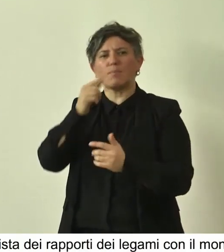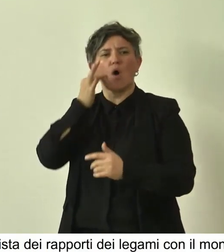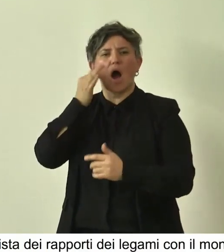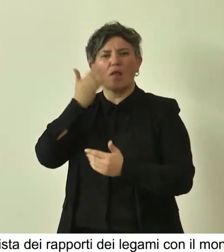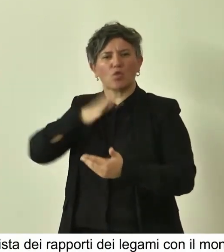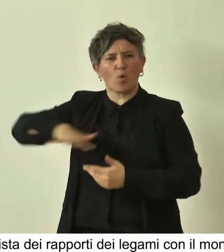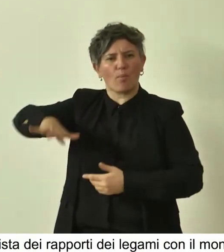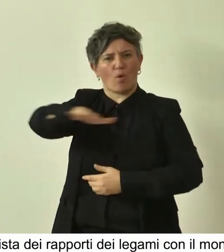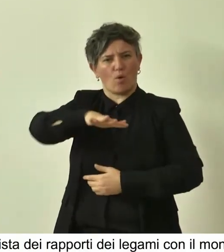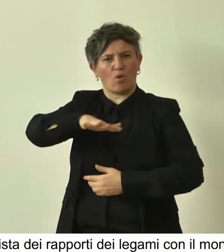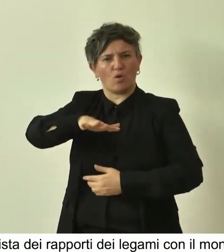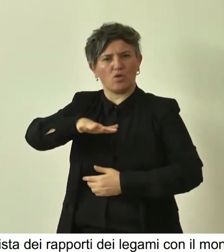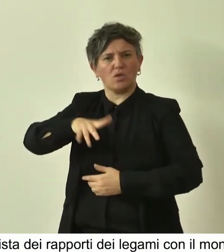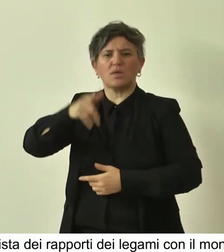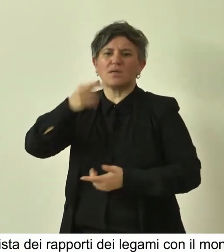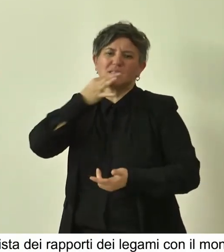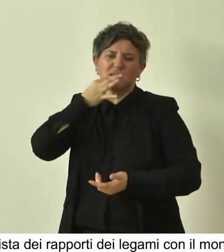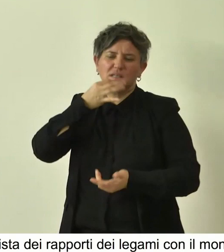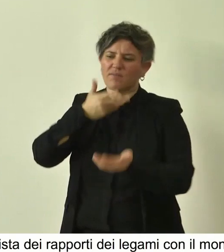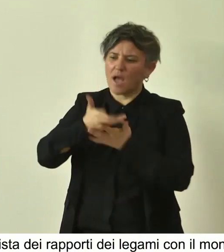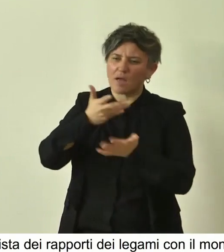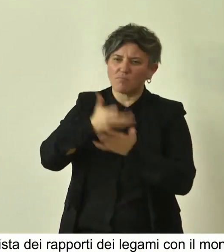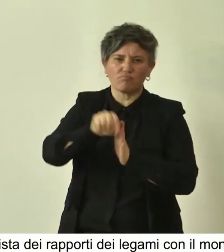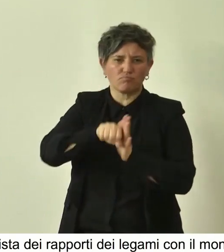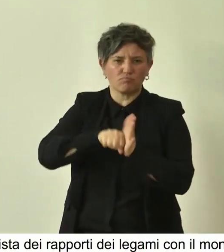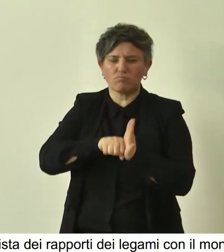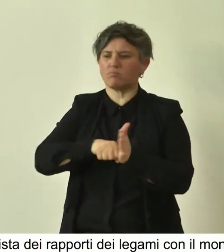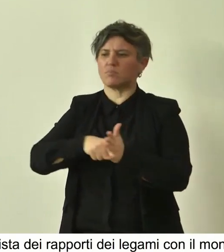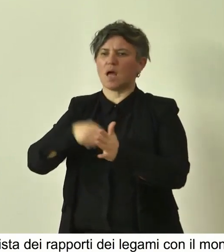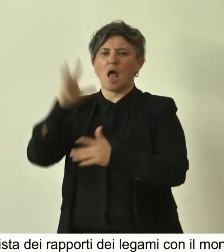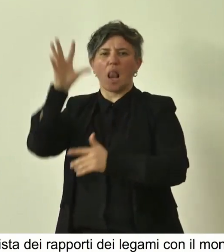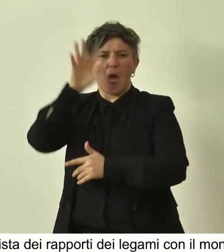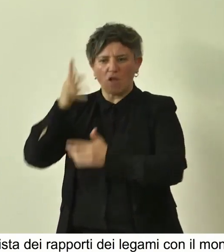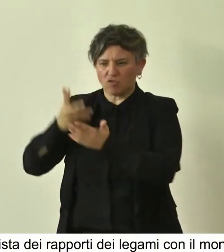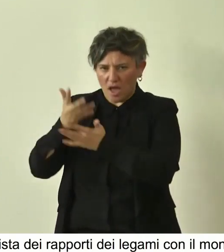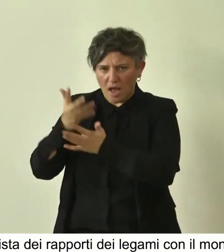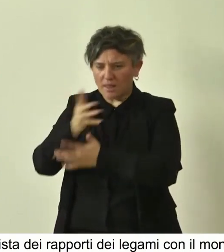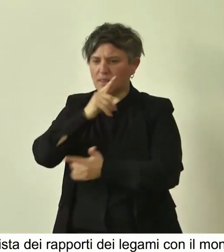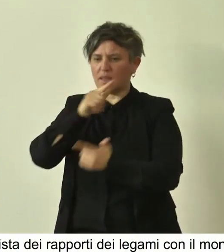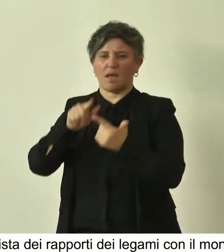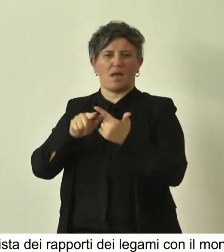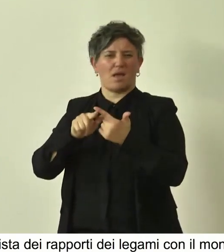storie, abbiamo visto leggende collegate agli alberi monumentali,